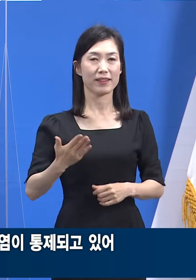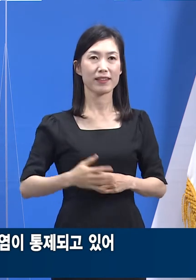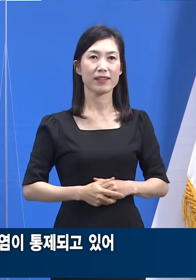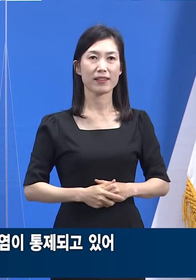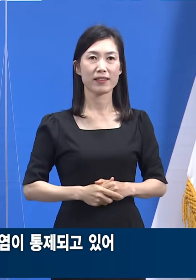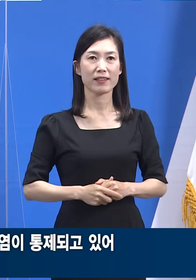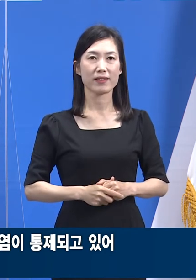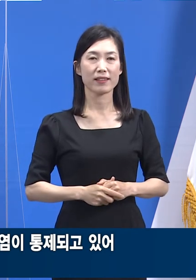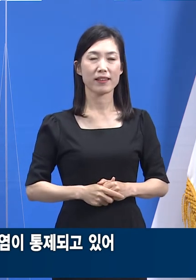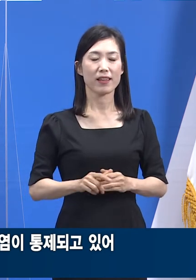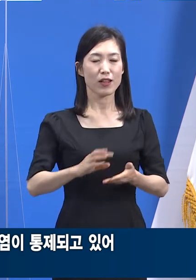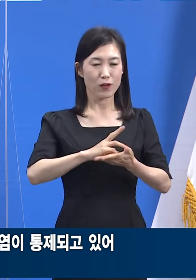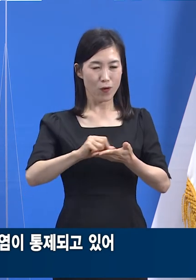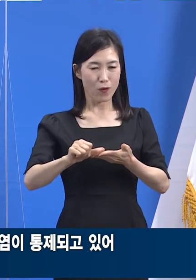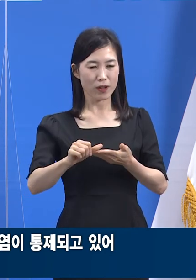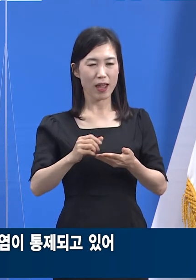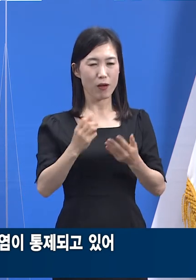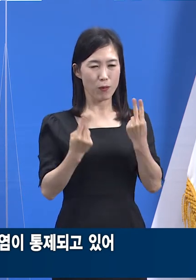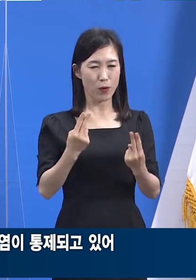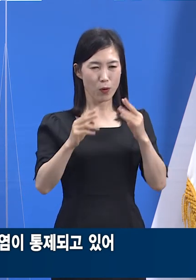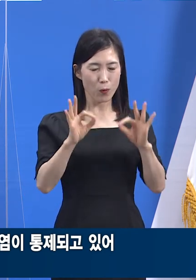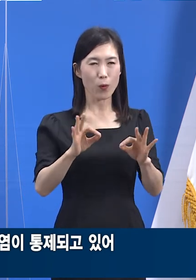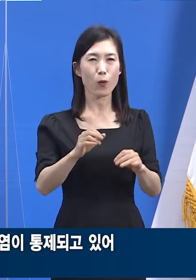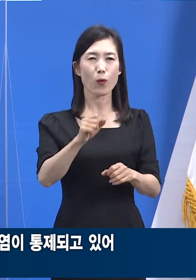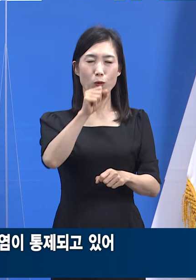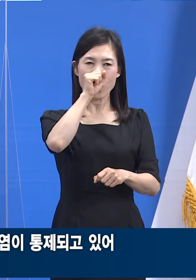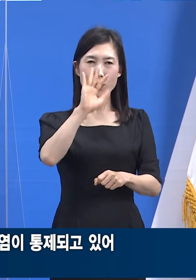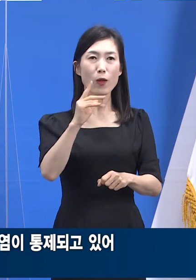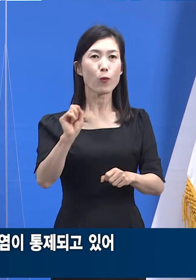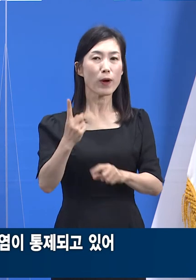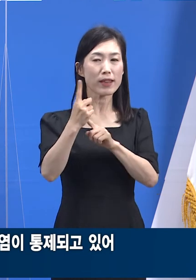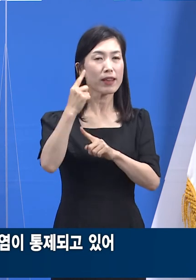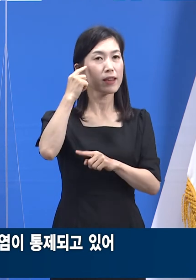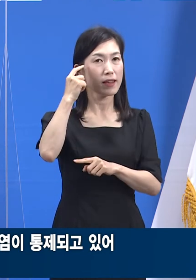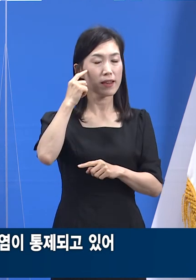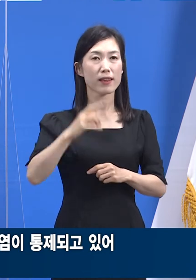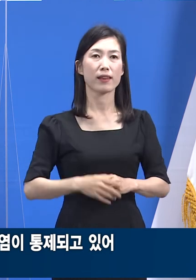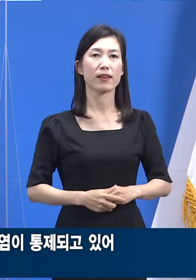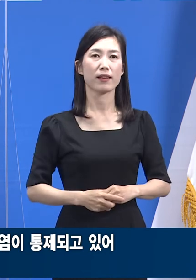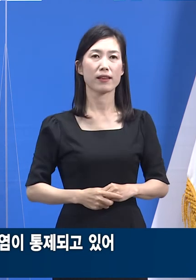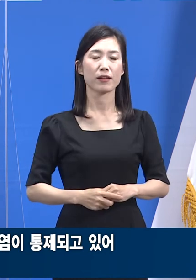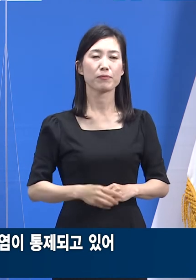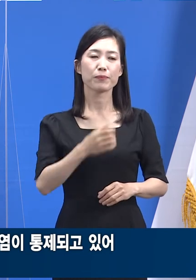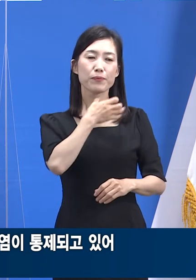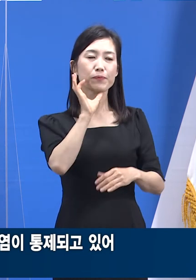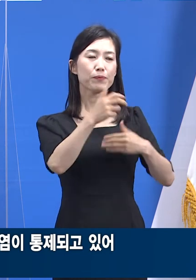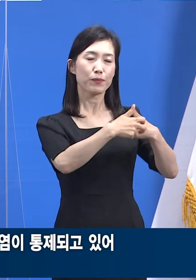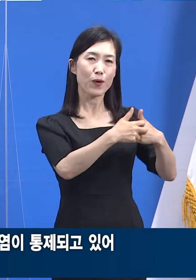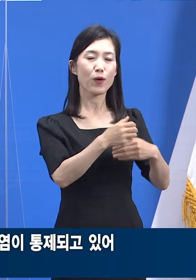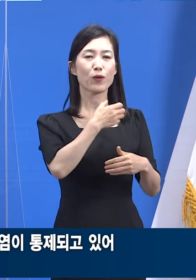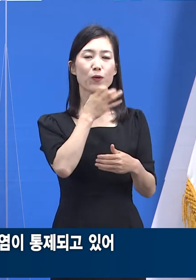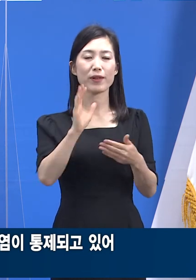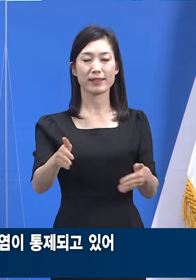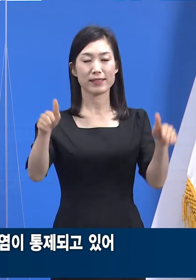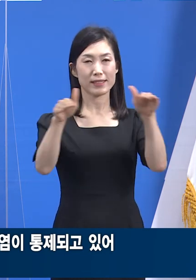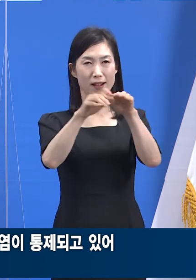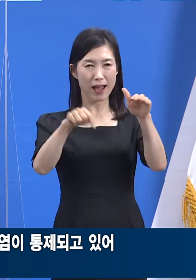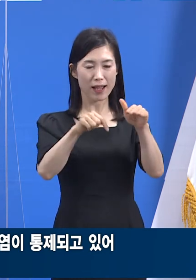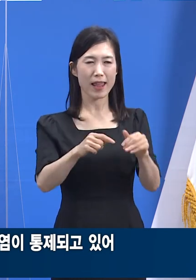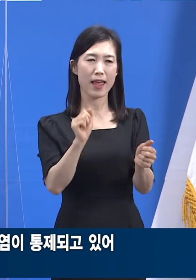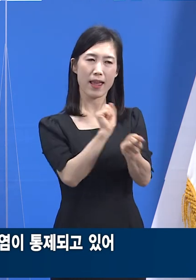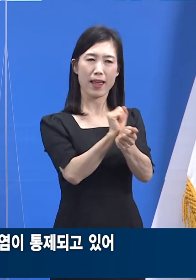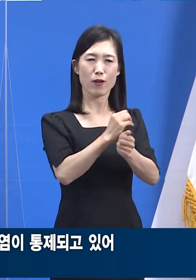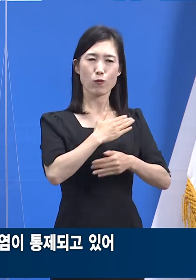이런 좋은 통계 값의 변화를 얻게 된 제일 중요한 맥락은 요양병원, 요양시설 등 감염